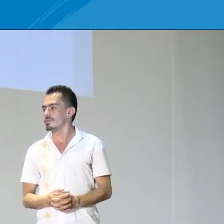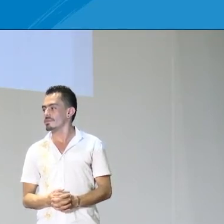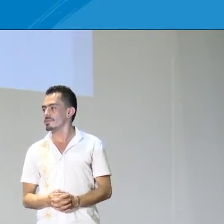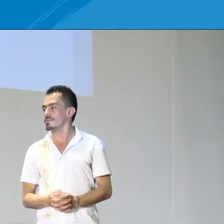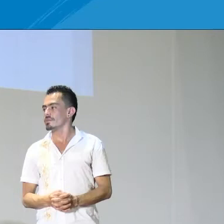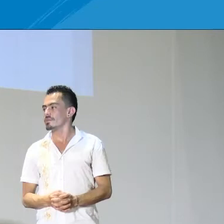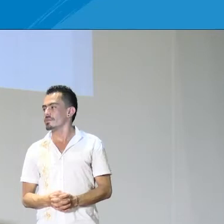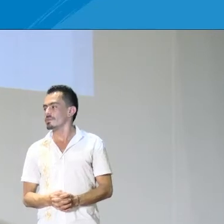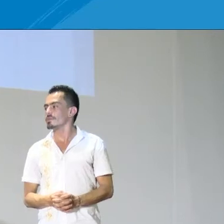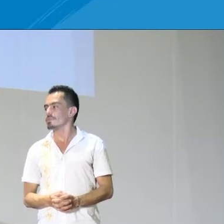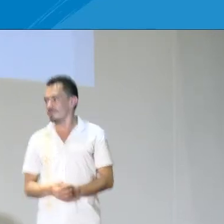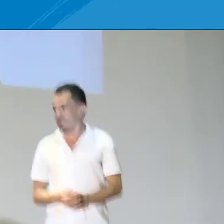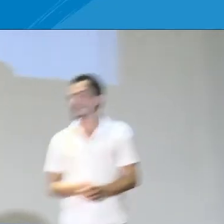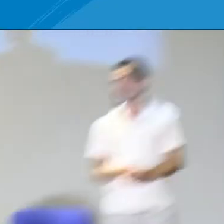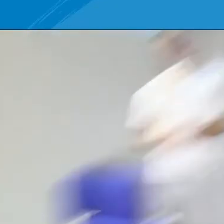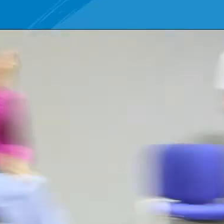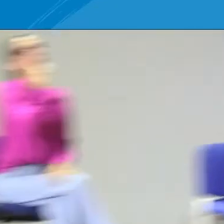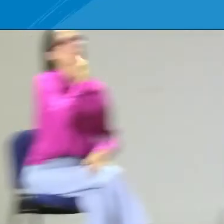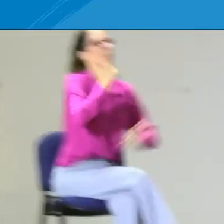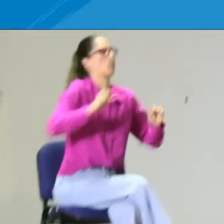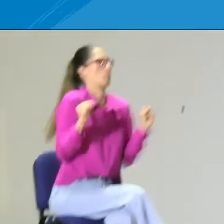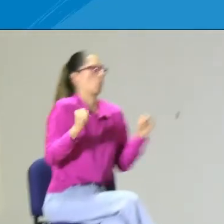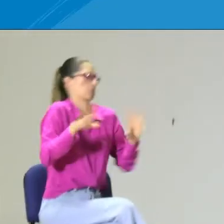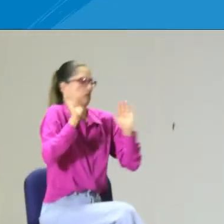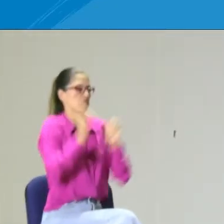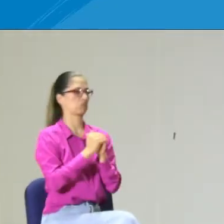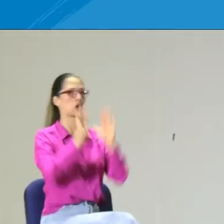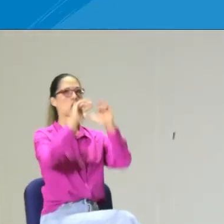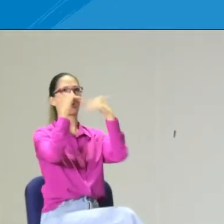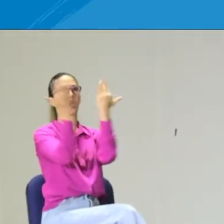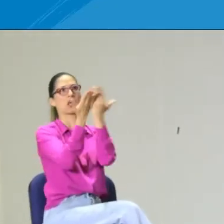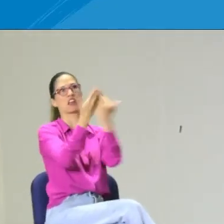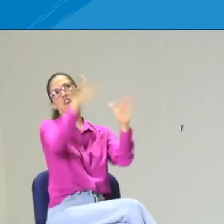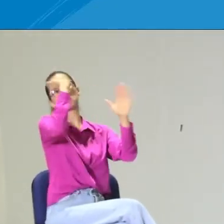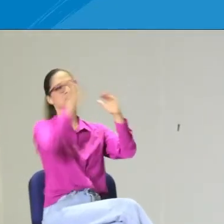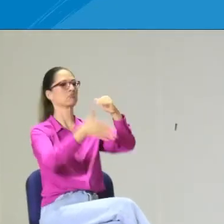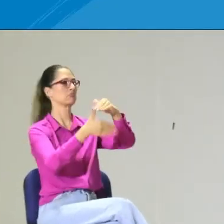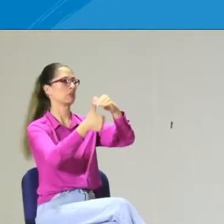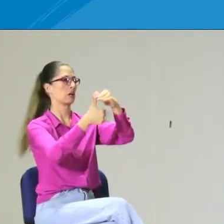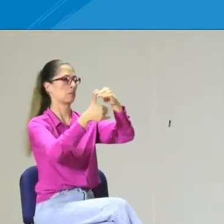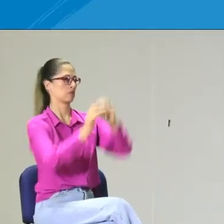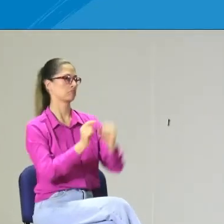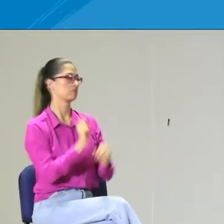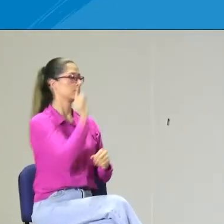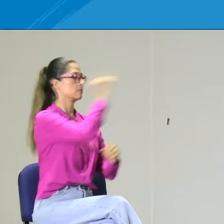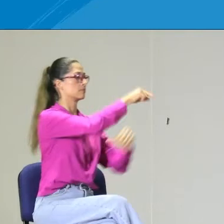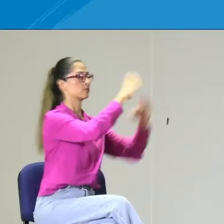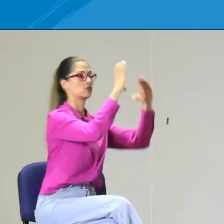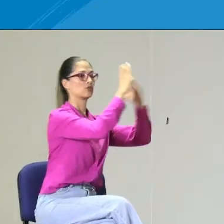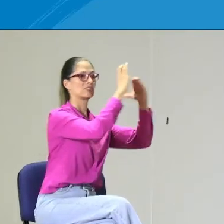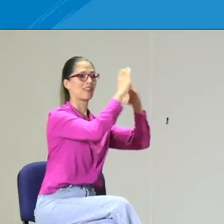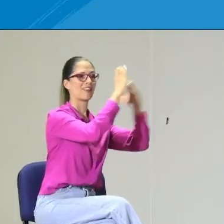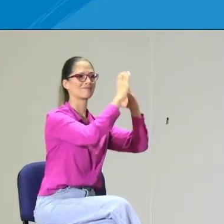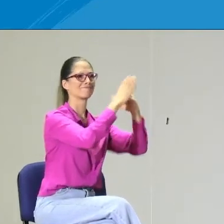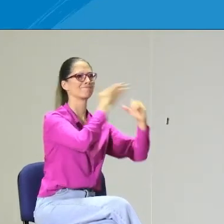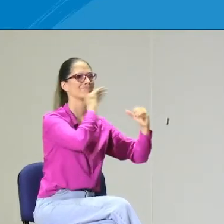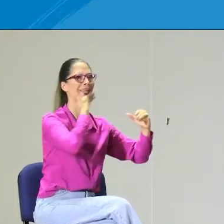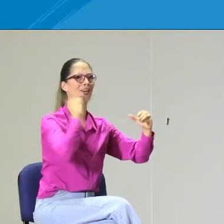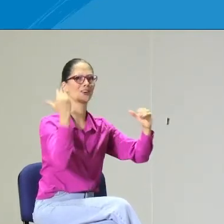y anteriormente he visto que en los colegios no tienen esa conexión con las asociaciones. Por ejemplo, la República